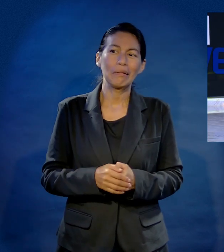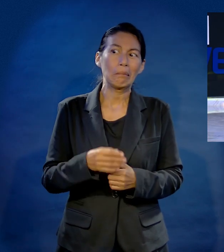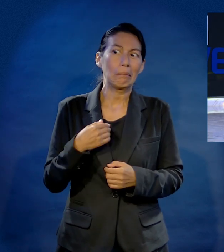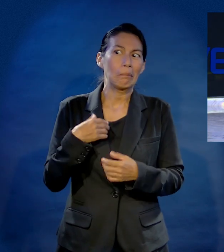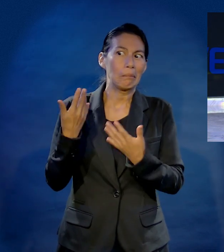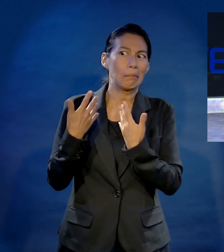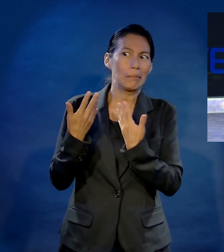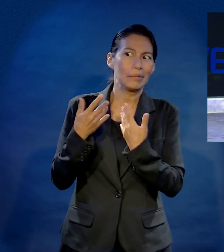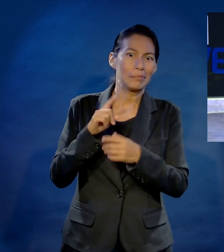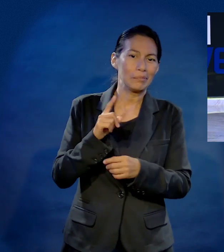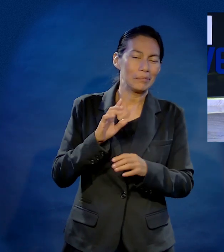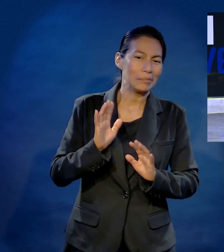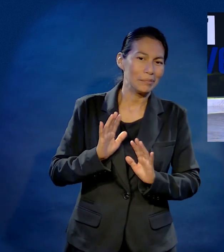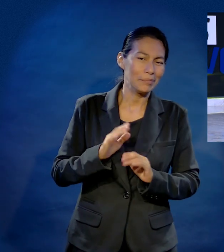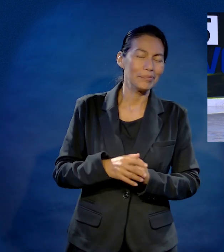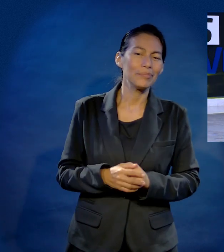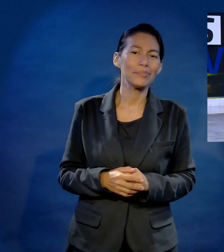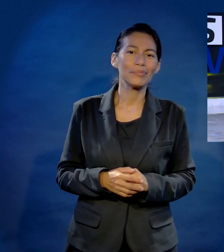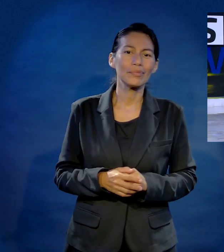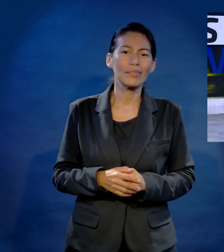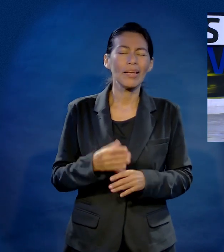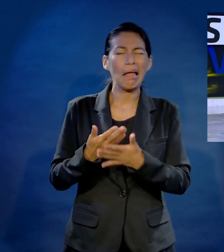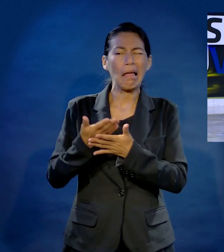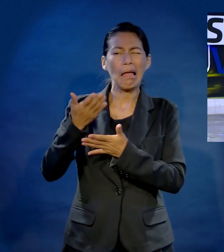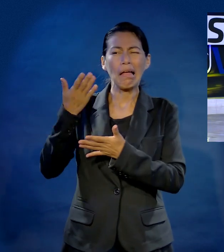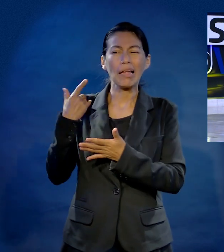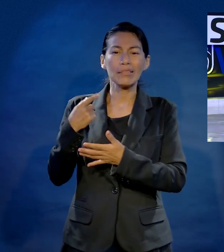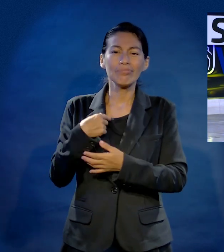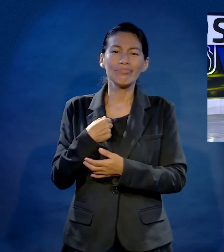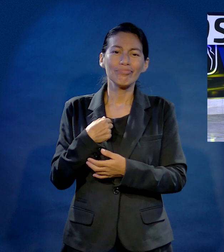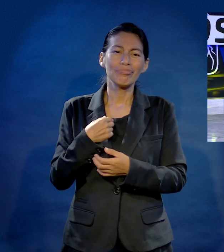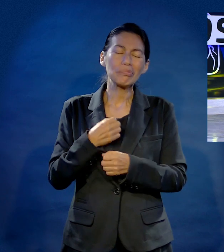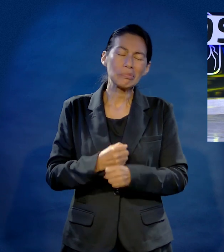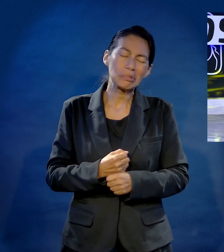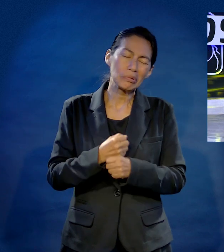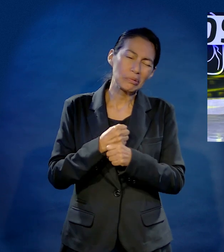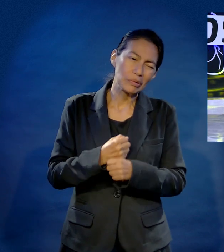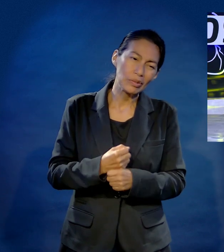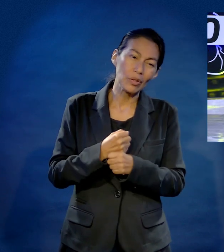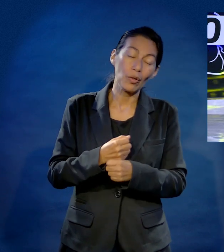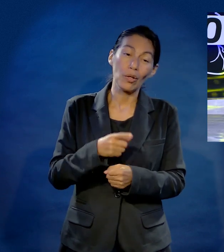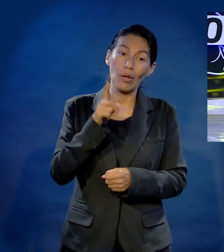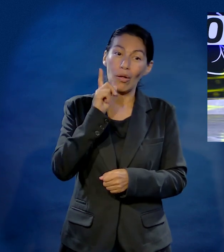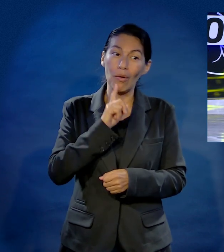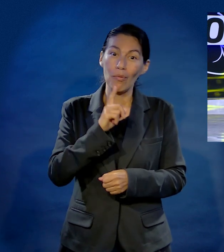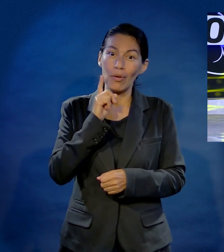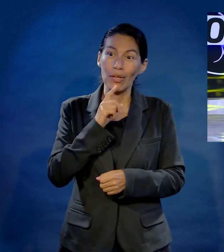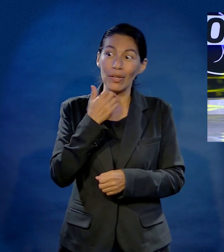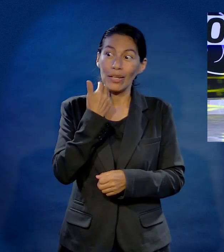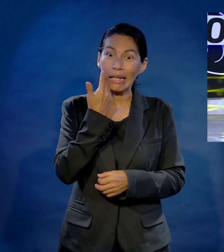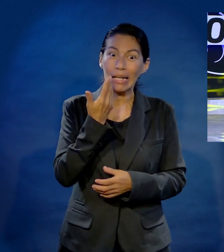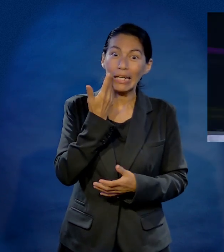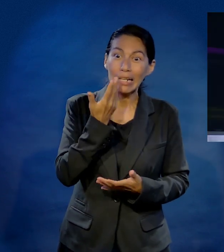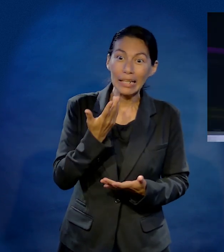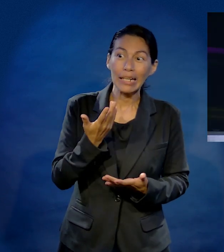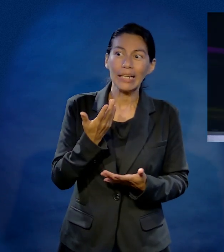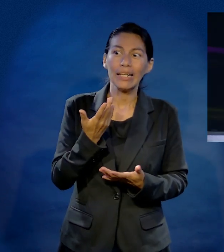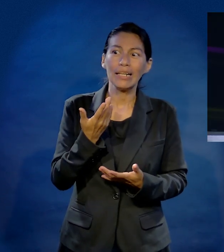regañar. Alguna vez yo tuve una pena de amor, un día muy lejos, hace mucho. Y estaba bien triste, porque la muchacha a la que yo estaba tratando de